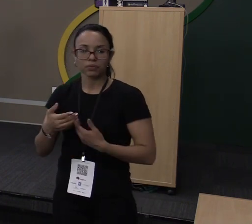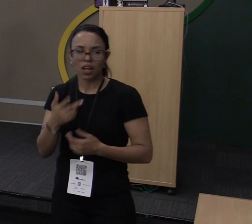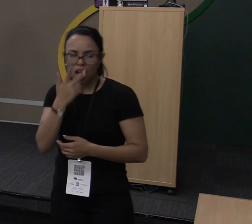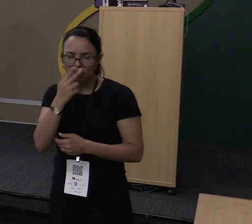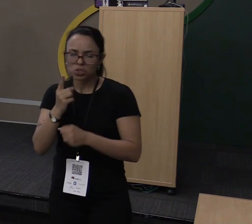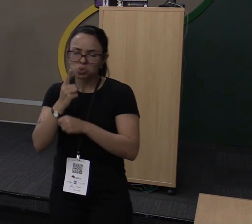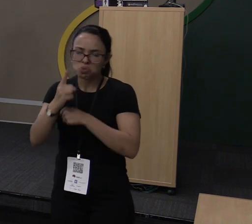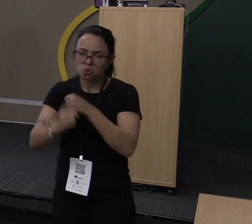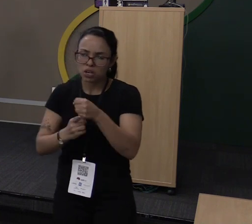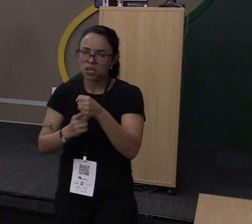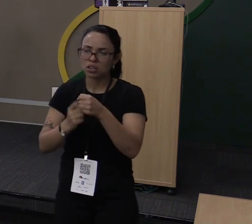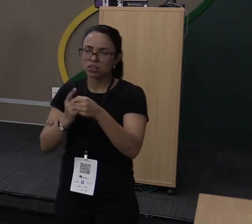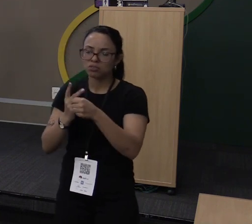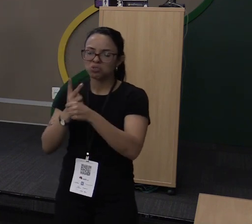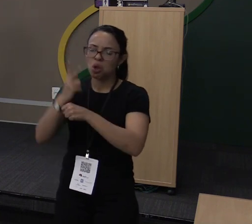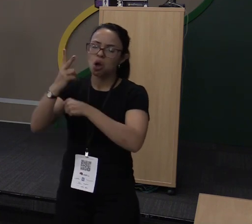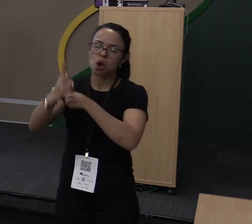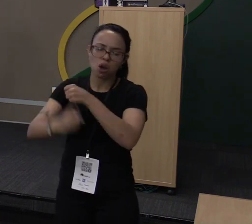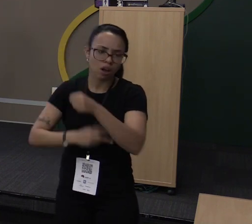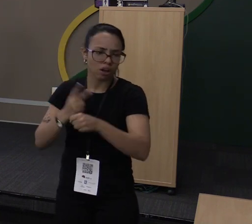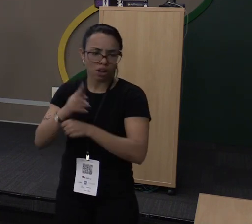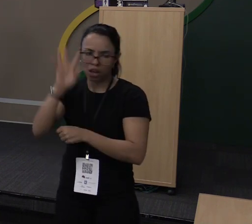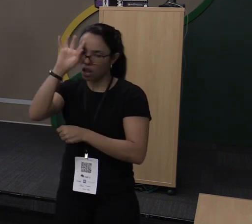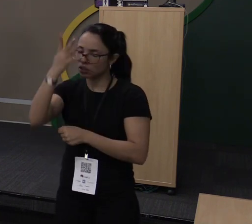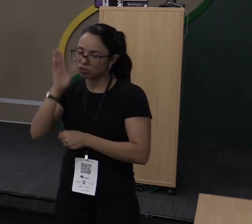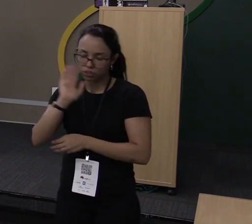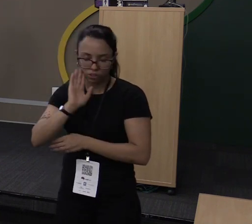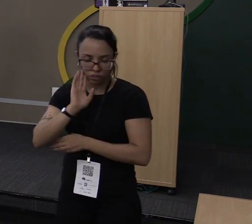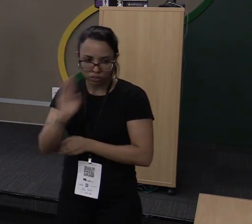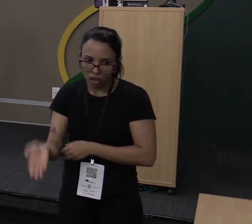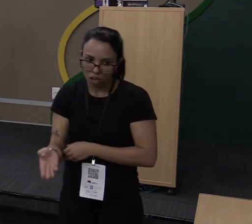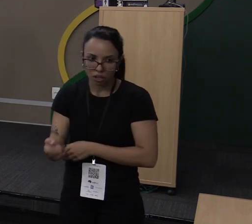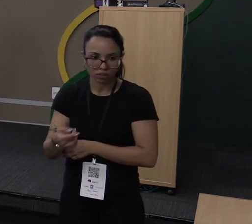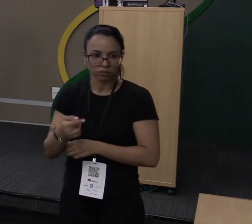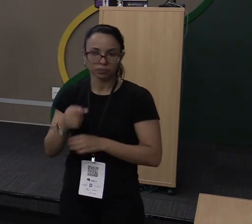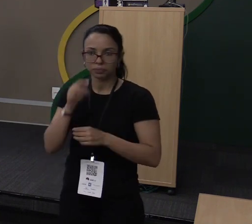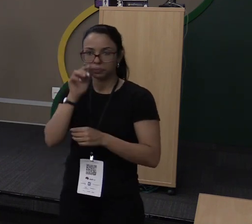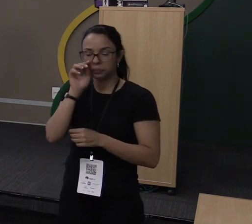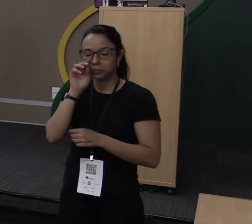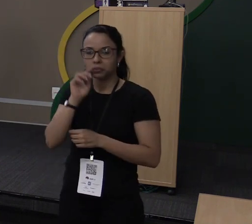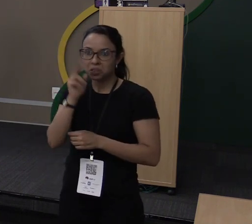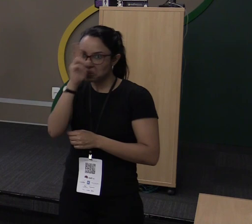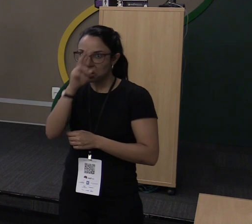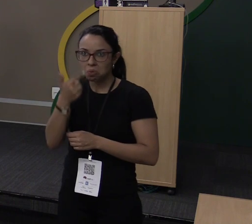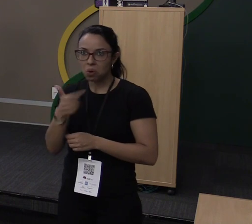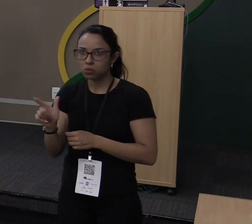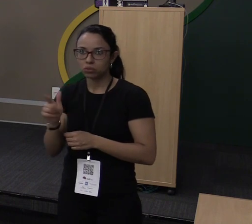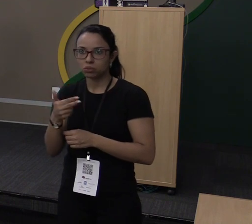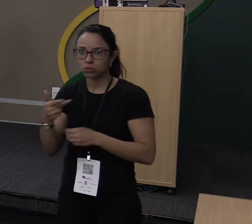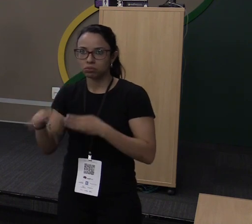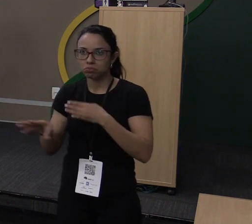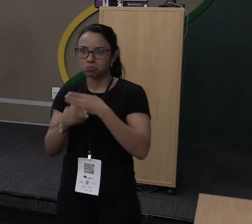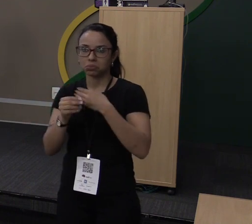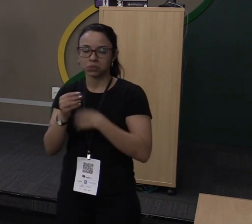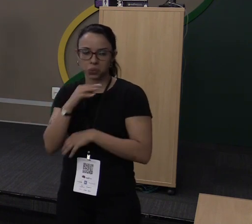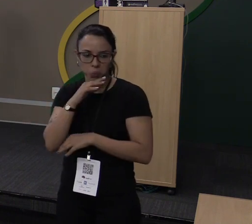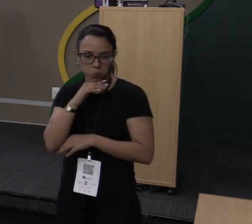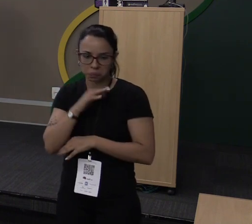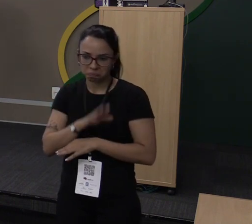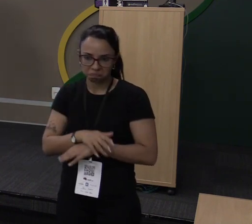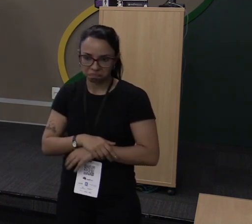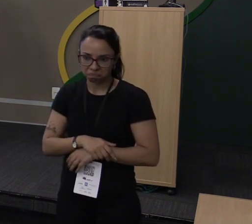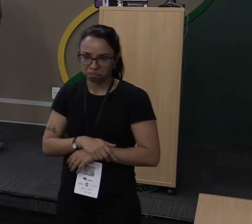porque vai chegar em um patamar que já vai estar mais estabilizado. Mas é isso. Eu não me lembro de outra coisa ruim até o momento. Beleza?